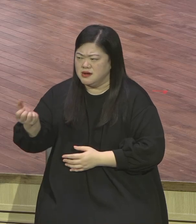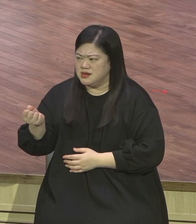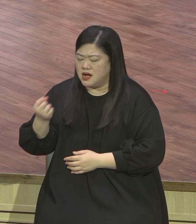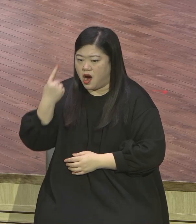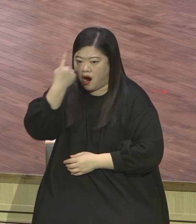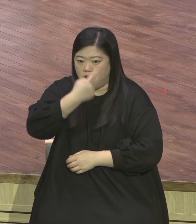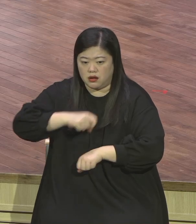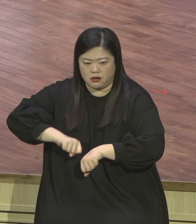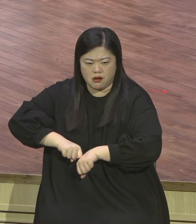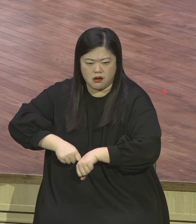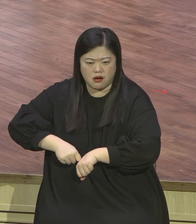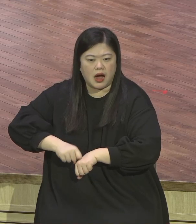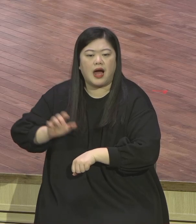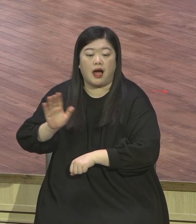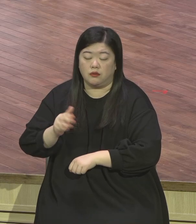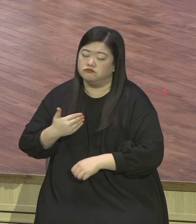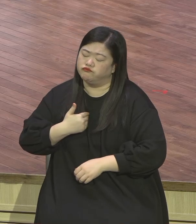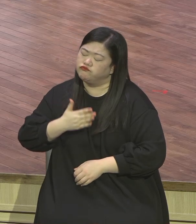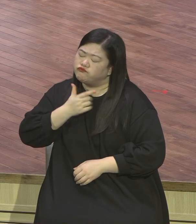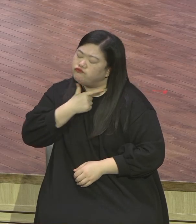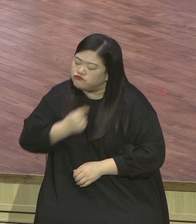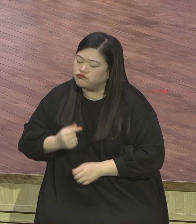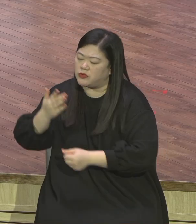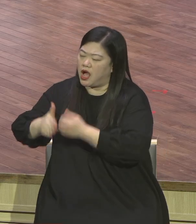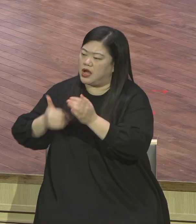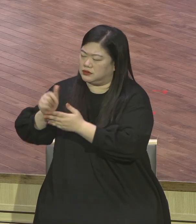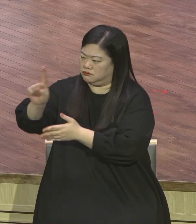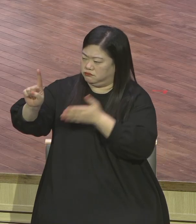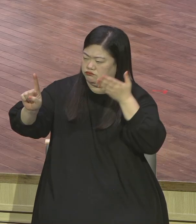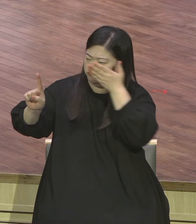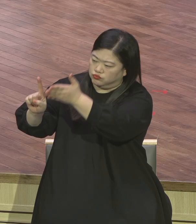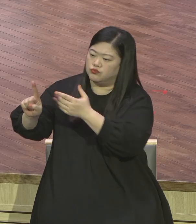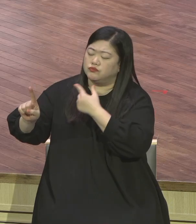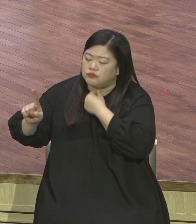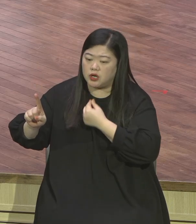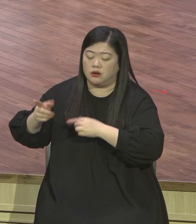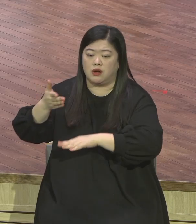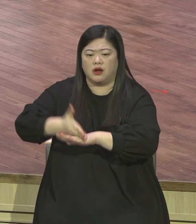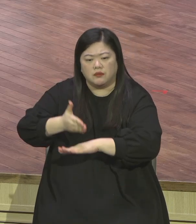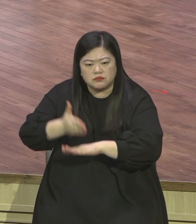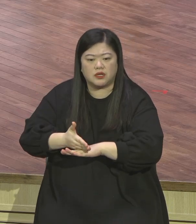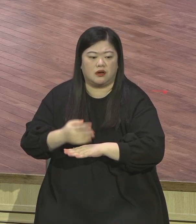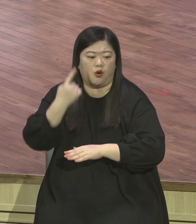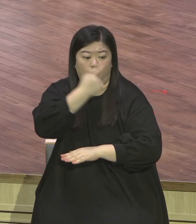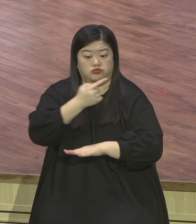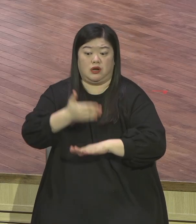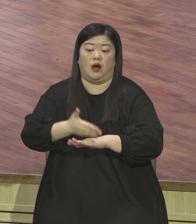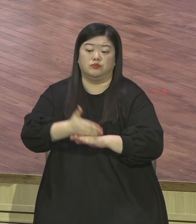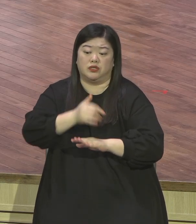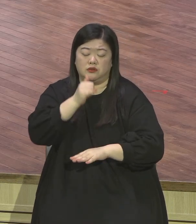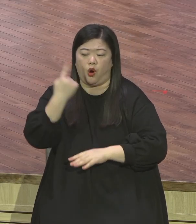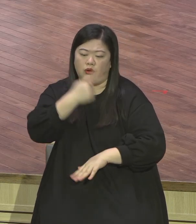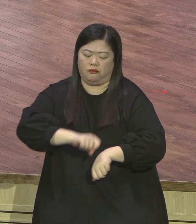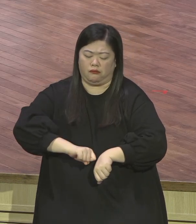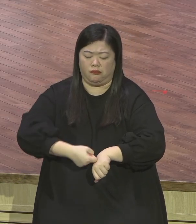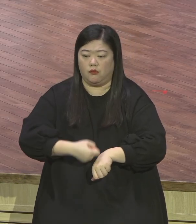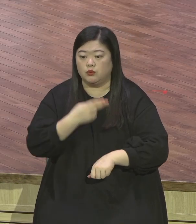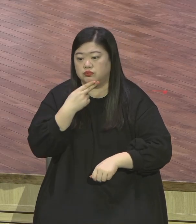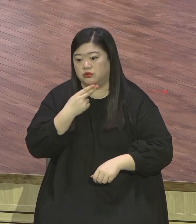자원하는 마음으로 기뻄으로 감사함으로 내가 어떻게 하나님께 내 삶을 덜을